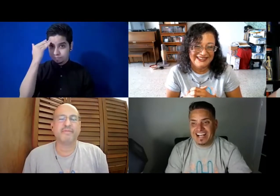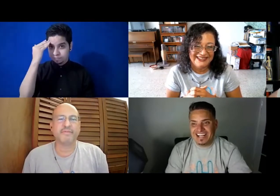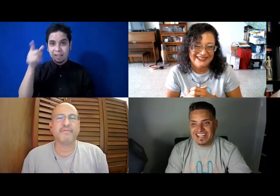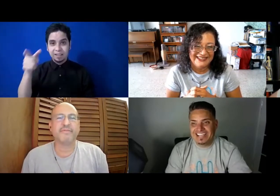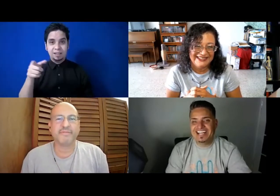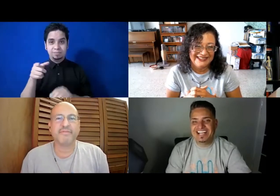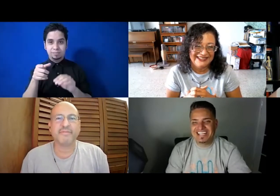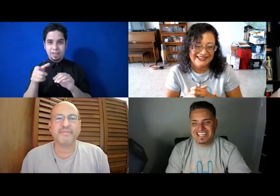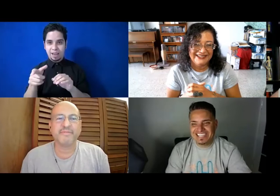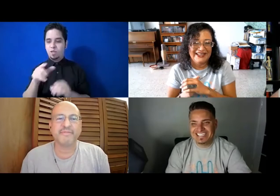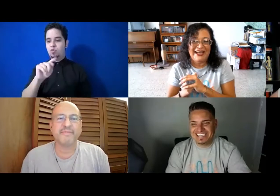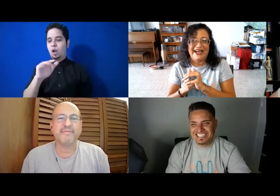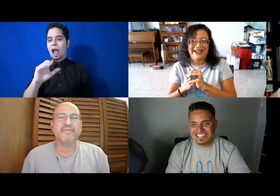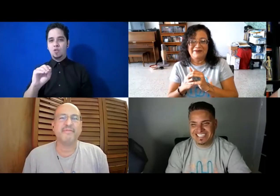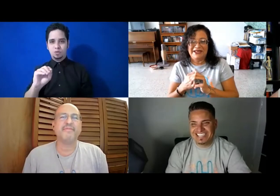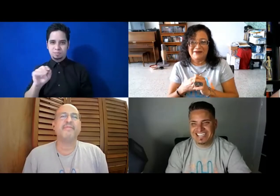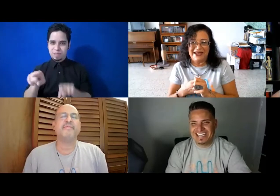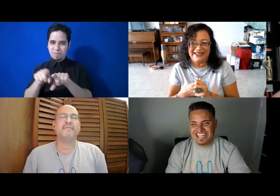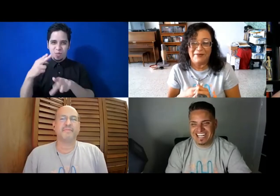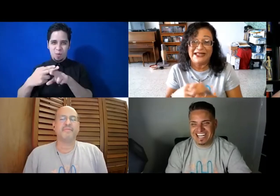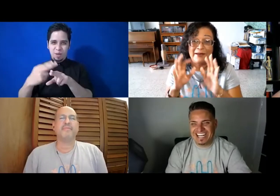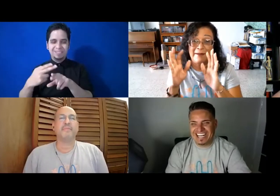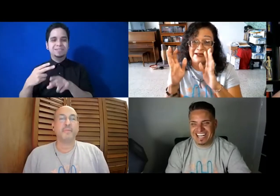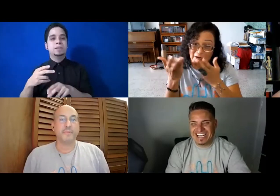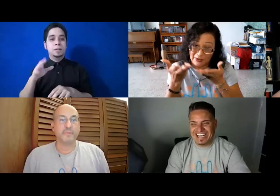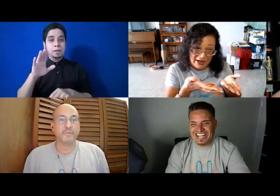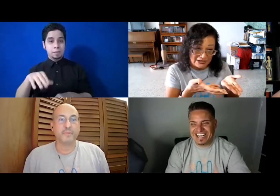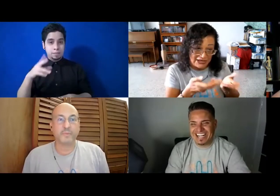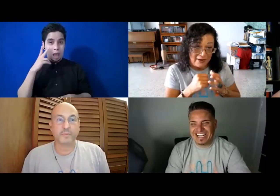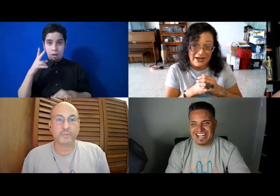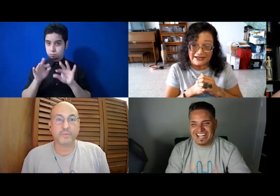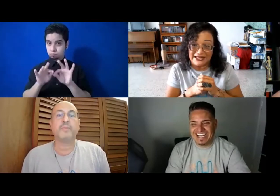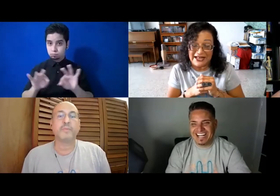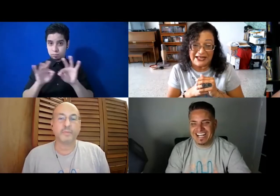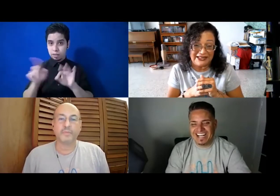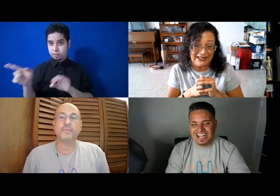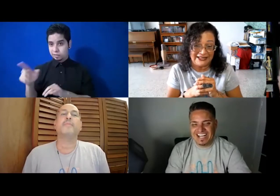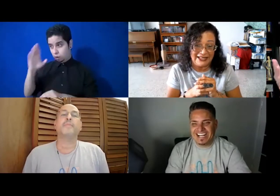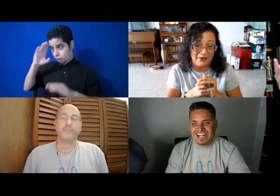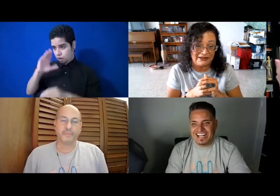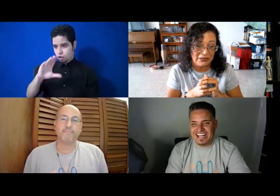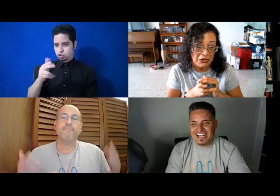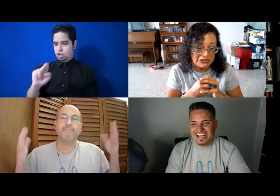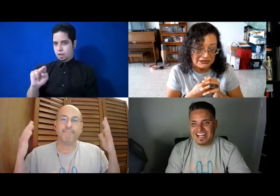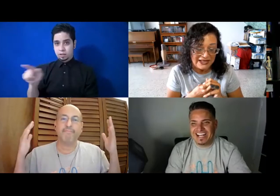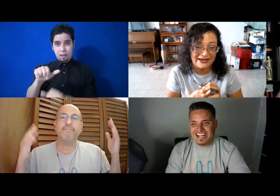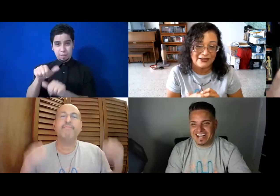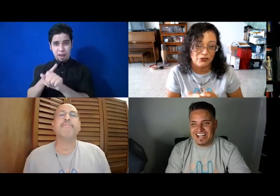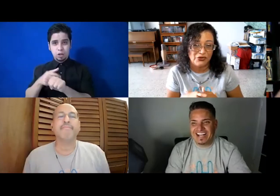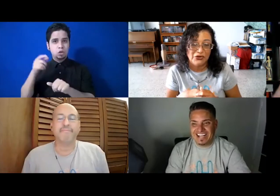Tecayo. ¡Ay, mi madre! Miren, también vamos a saludar a Chenan Martínez, que está ahí detrás del bastidor de Arte Sucio.